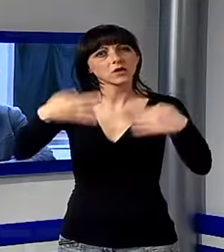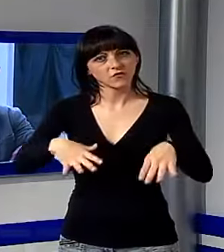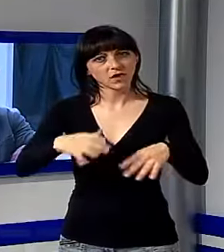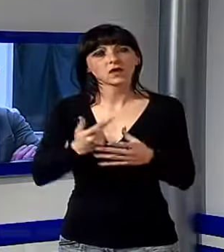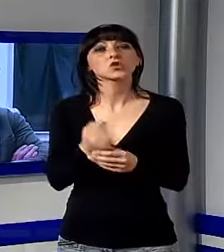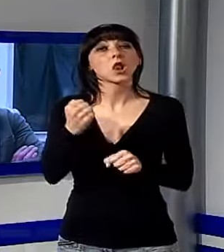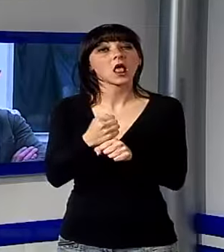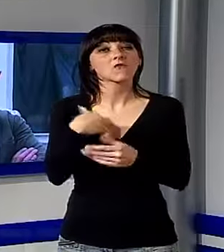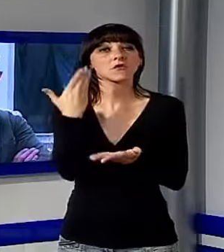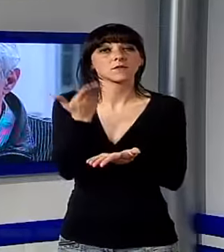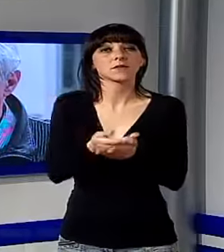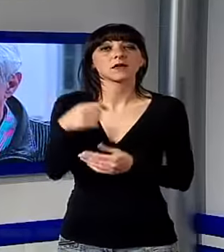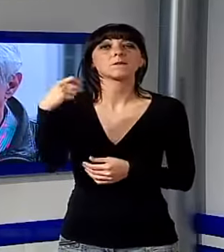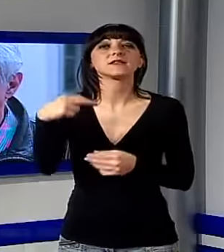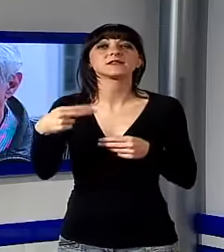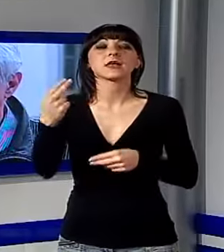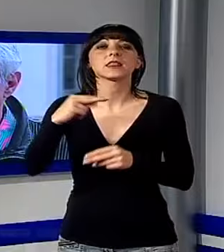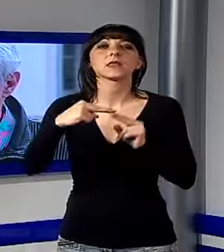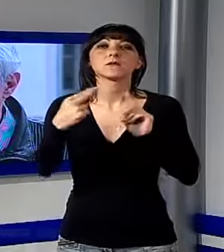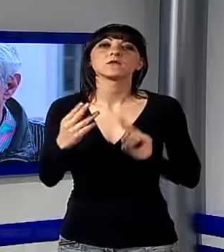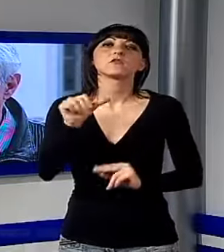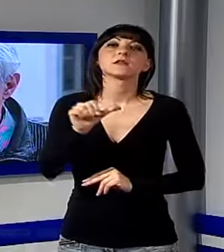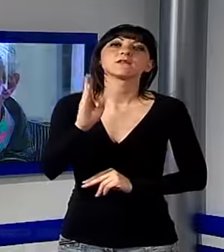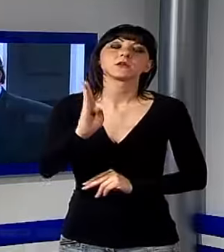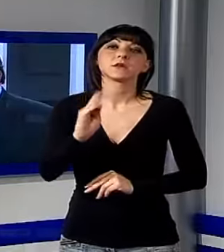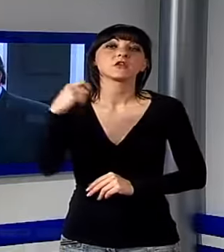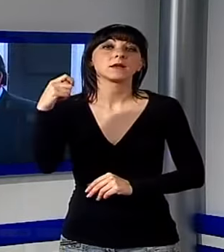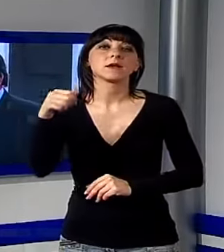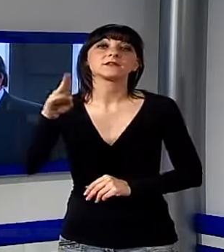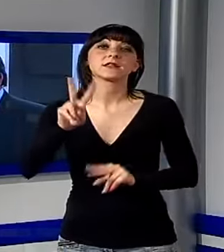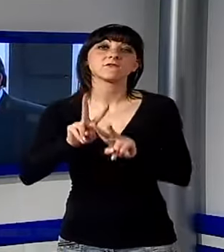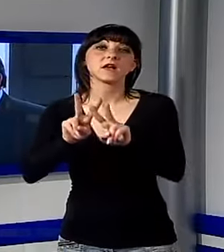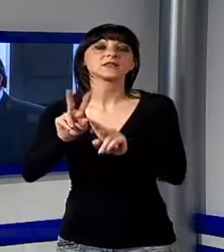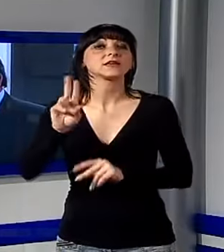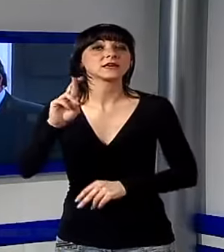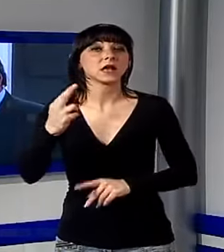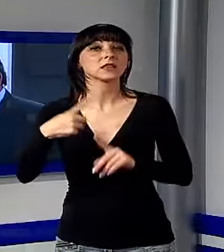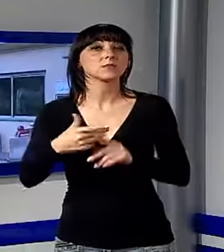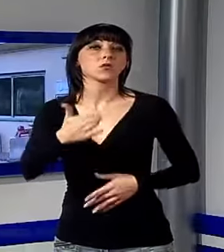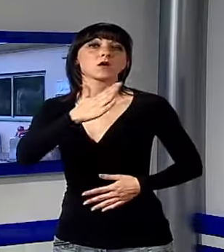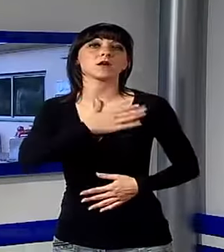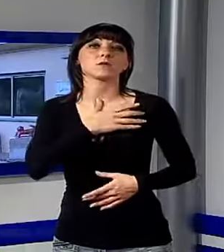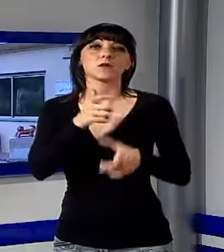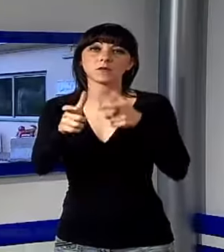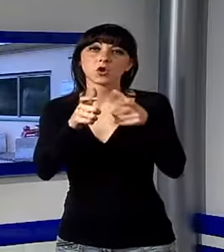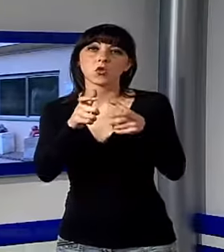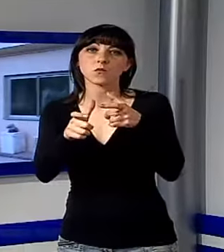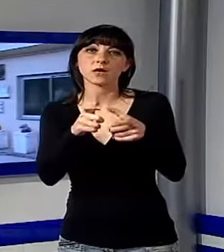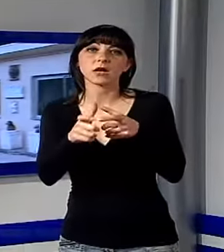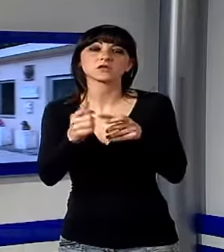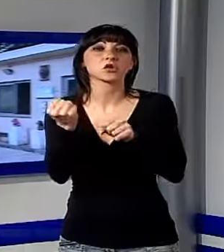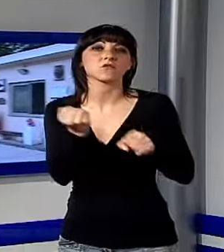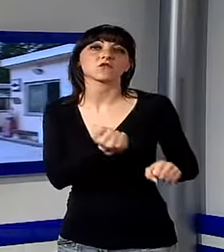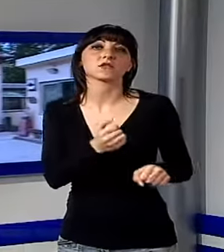provincia Stefano Baccelli, dal preside Walter Rinaldi e dal responsabile della comunicazione della fondazione Marcello Petroziello.